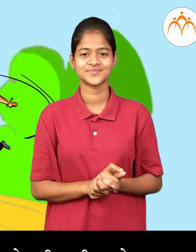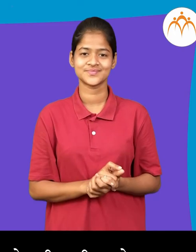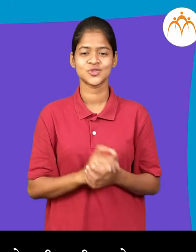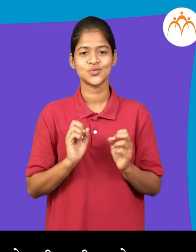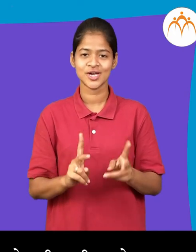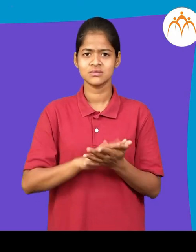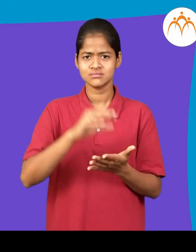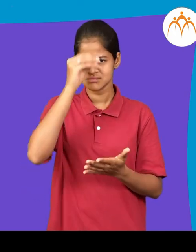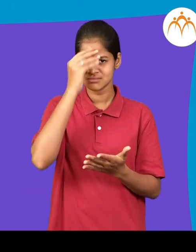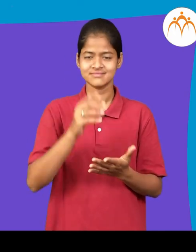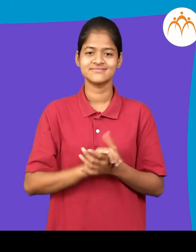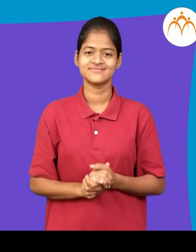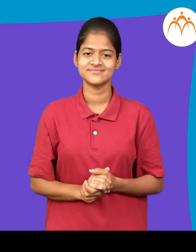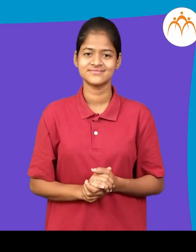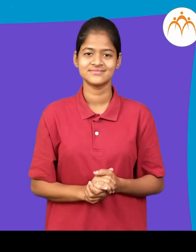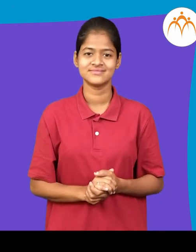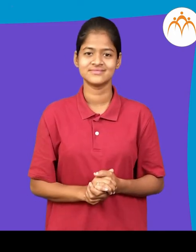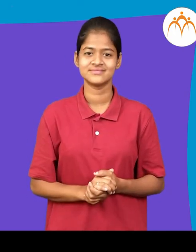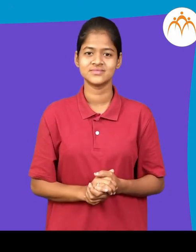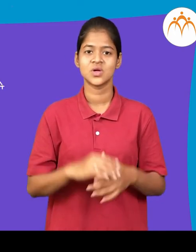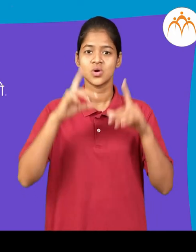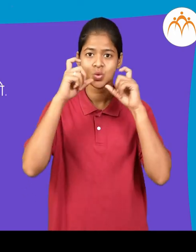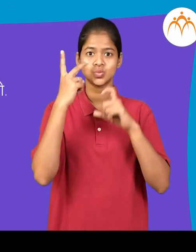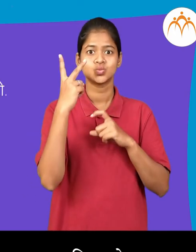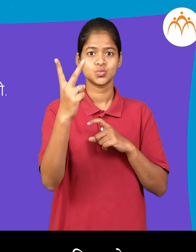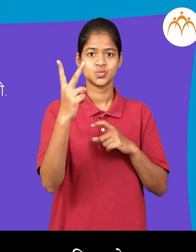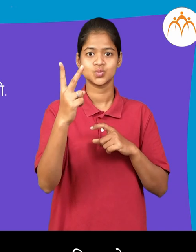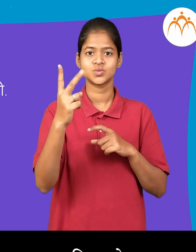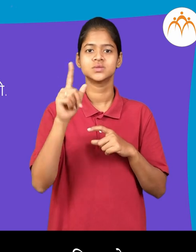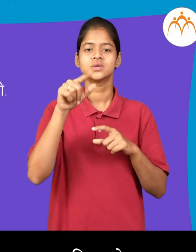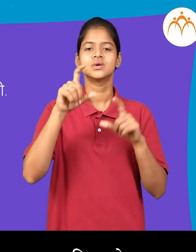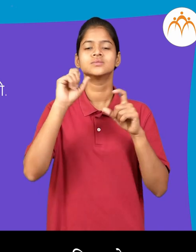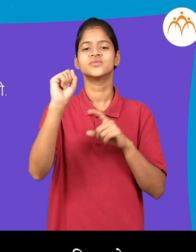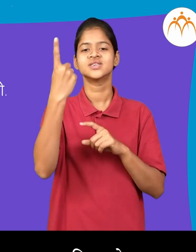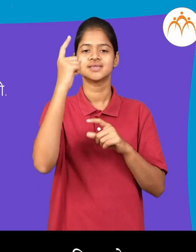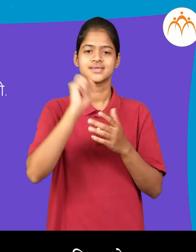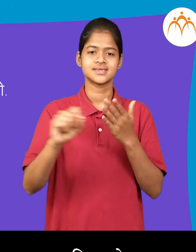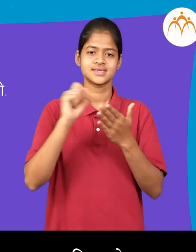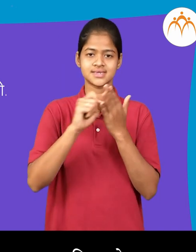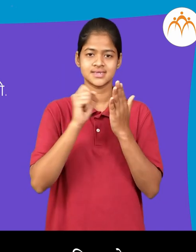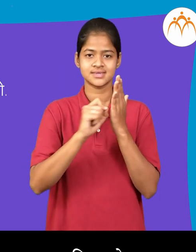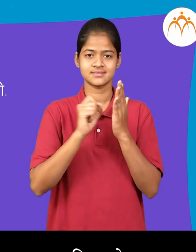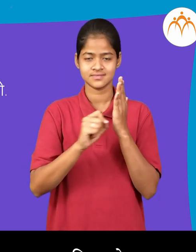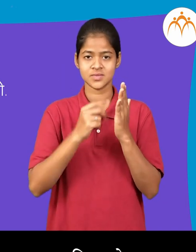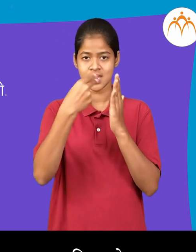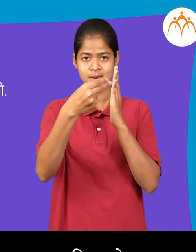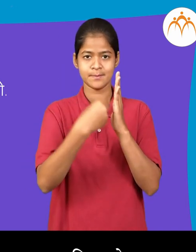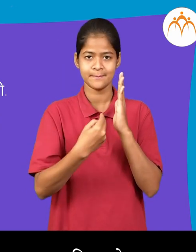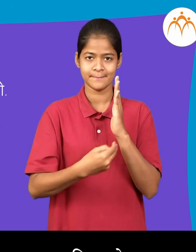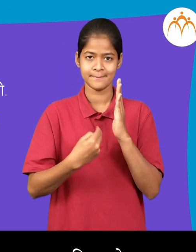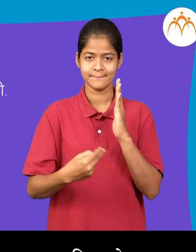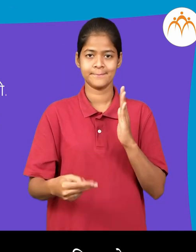आपन काई शिकलो? चित्रात दिस्रनार्या गोष्टीनची यादी करायला शिकलो